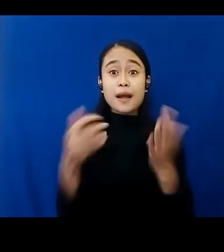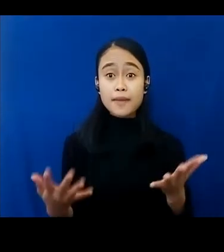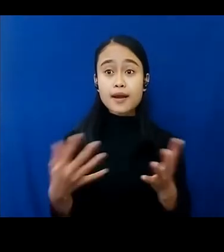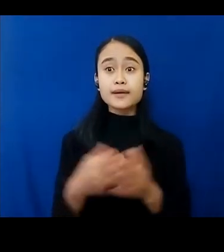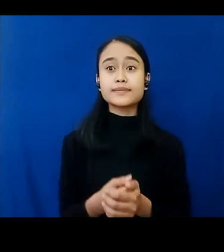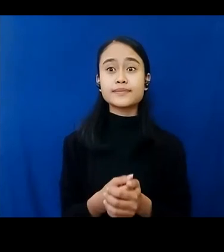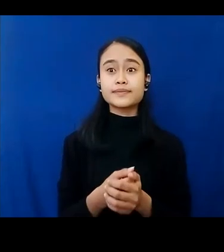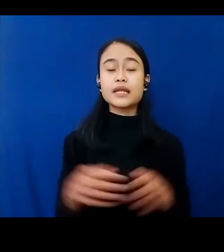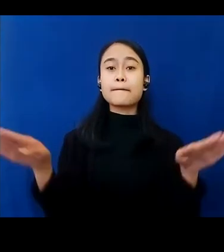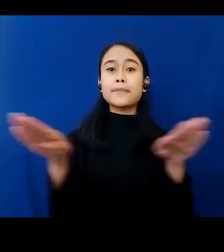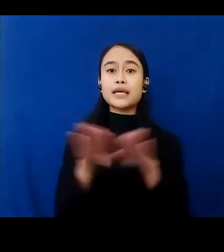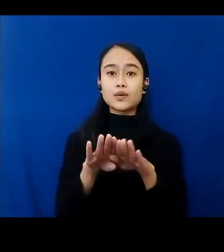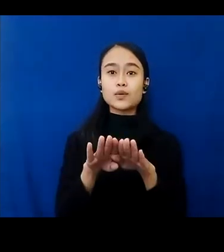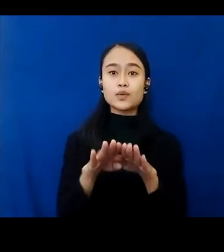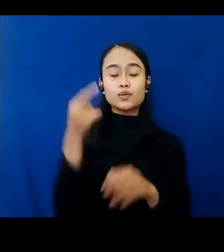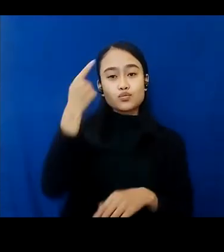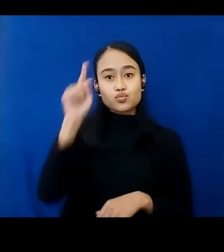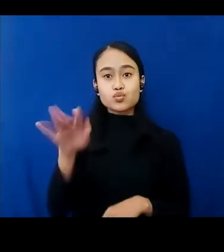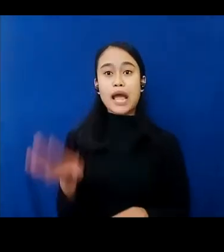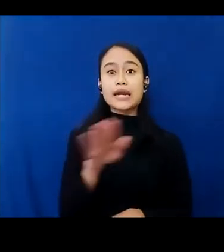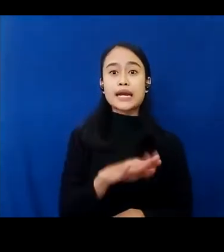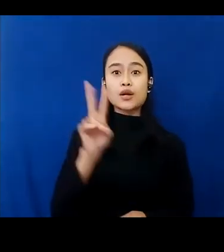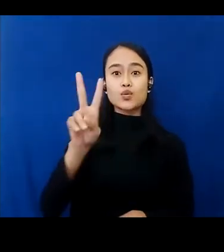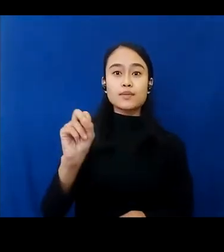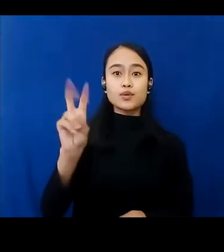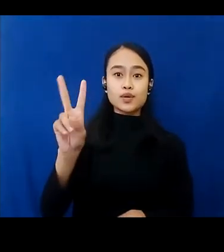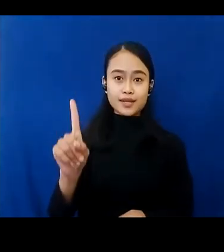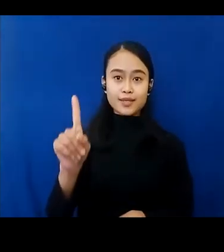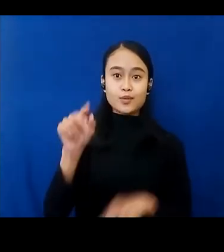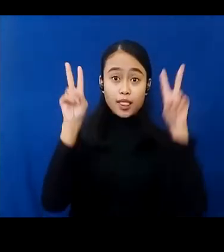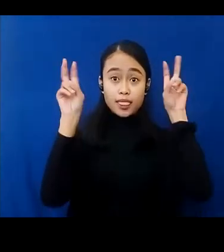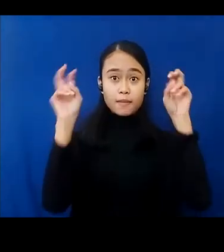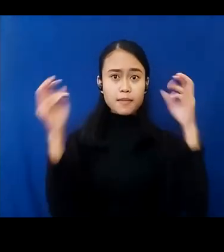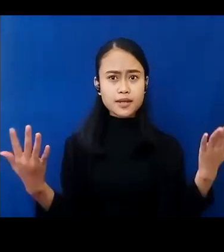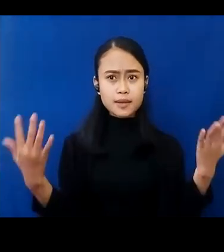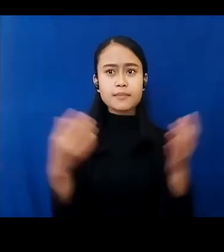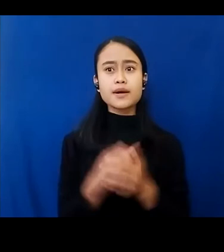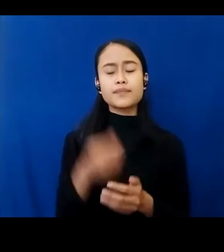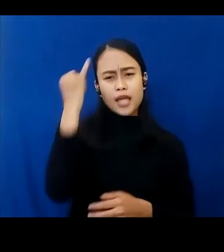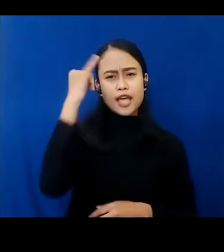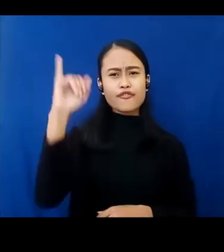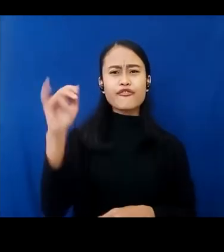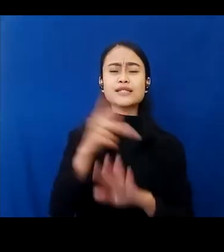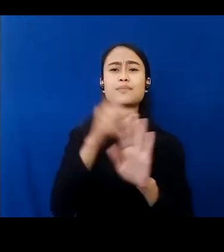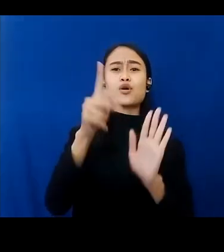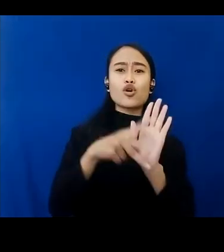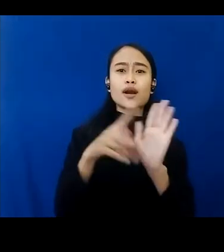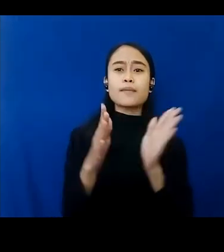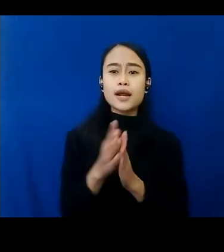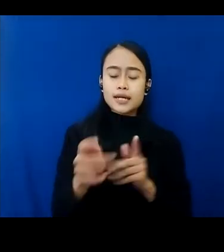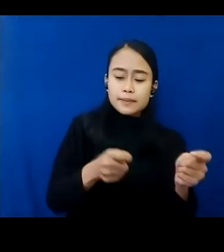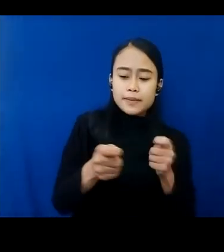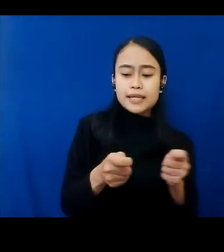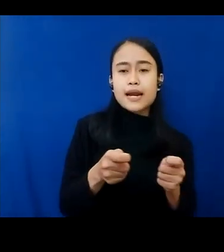Berpihak Pada Anak 2021 dengan tema inovasi program dan kemitraan strategis di